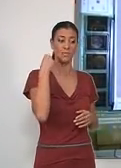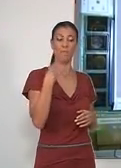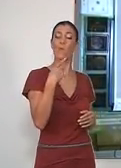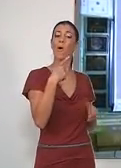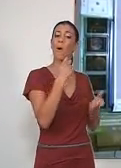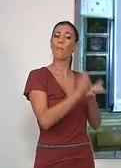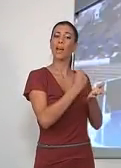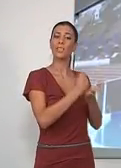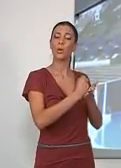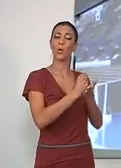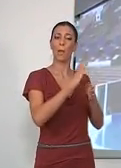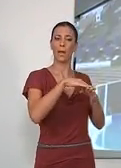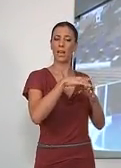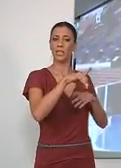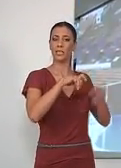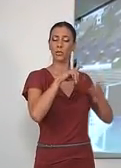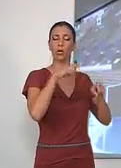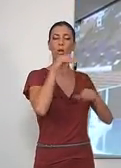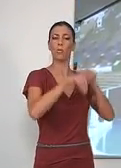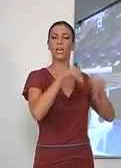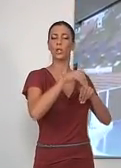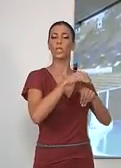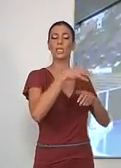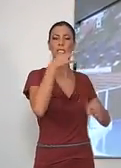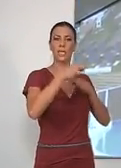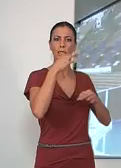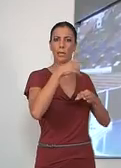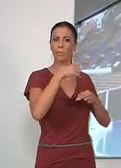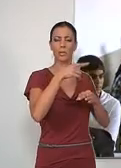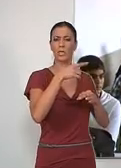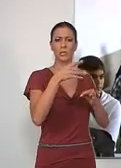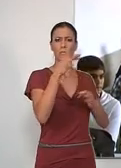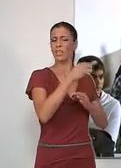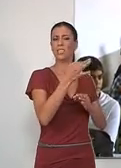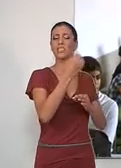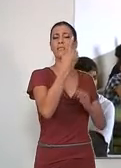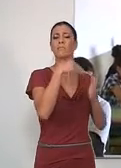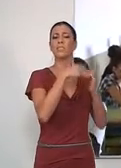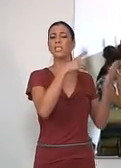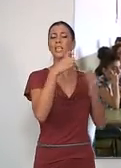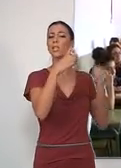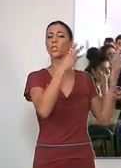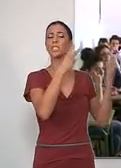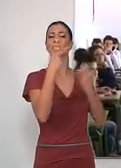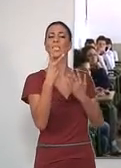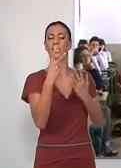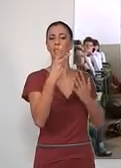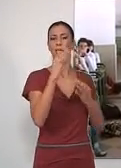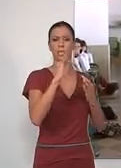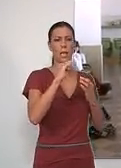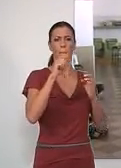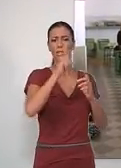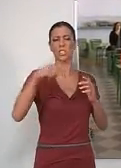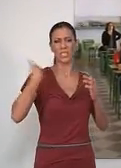El dato de matrícula en la selectividad, en la convocatoria de septiembre, suman 1.687